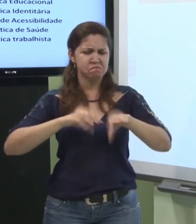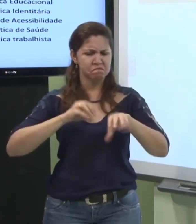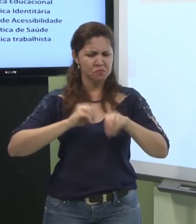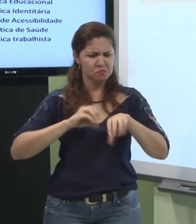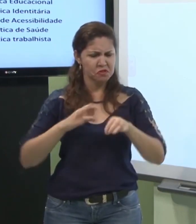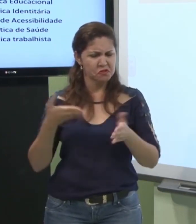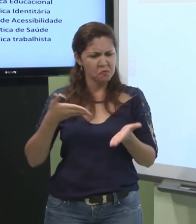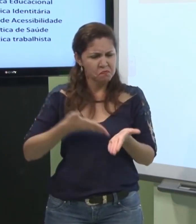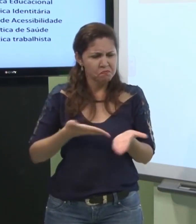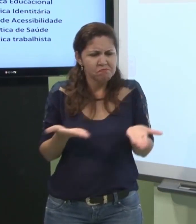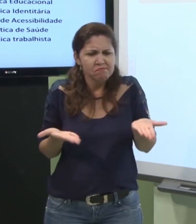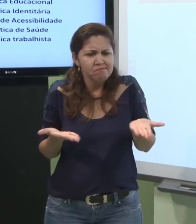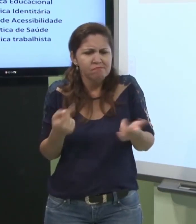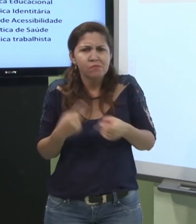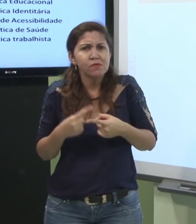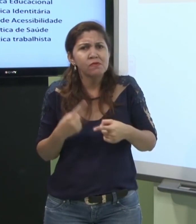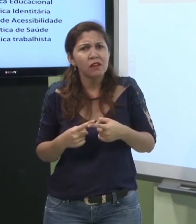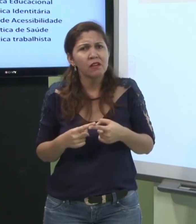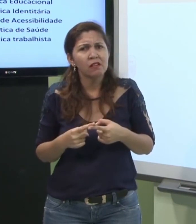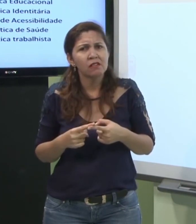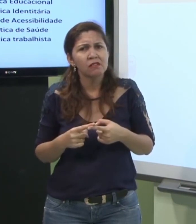então política educacional